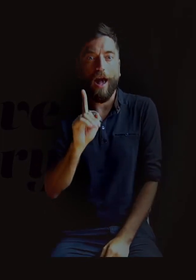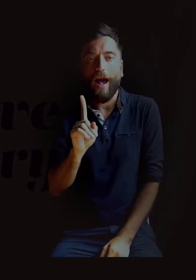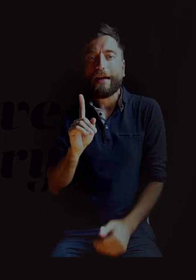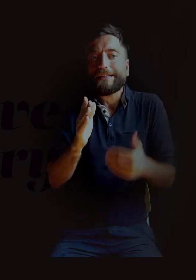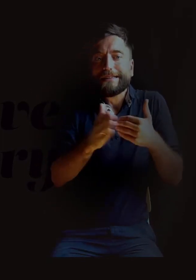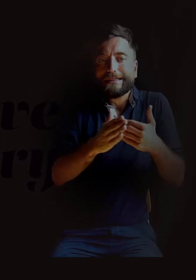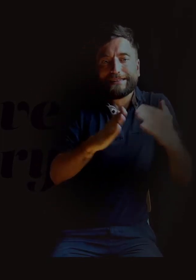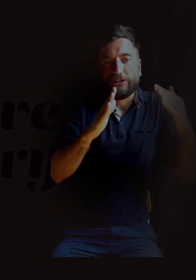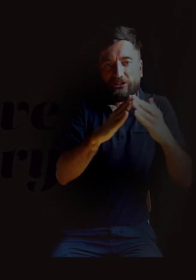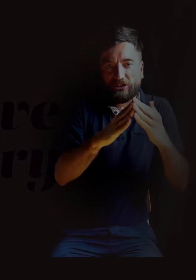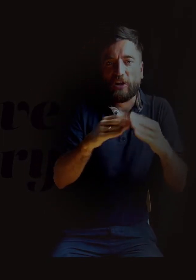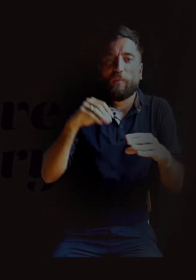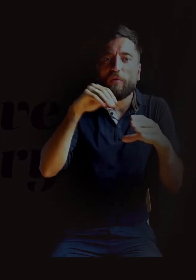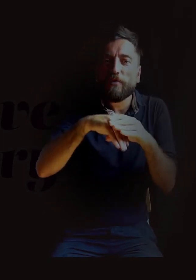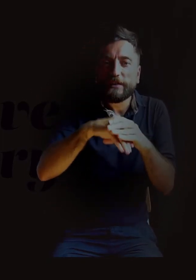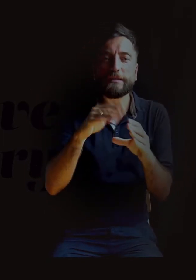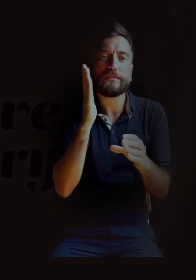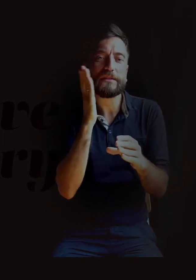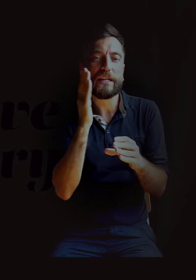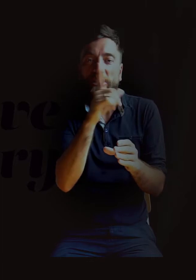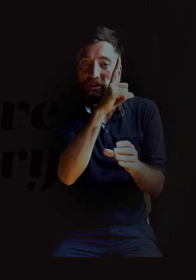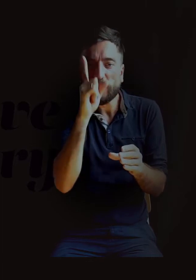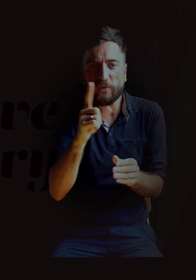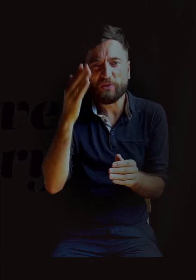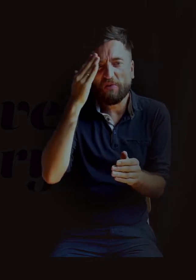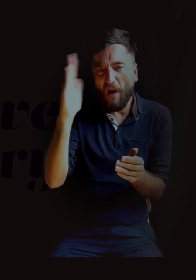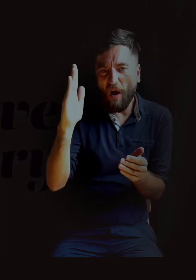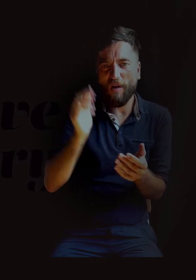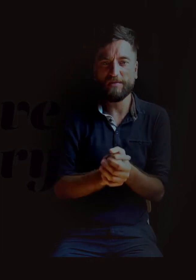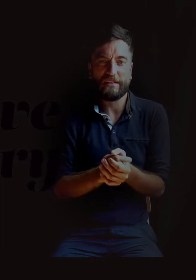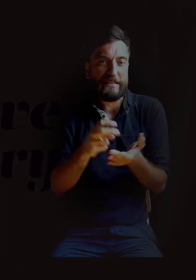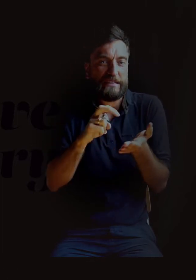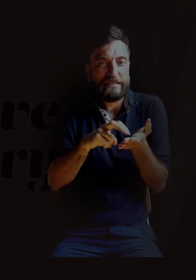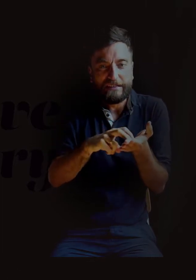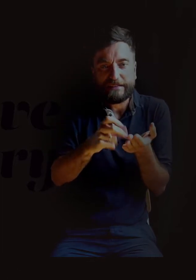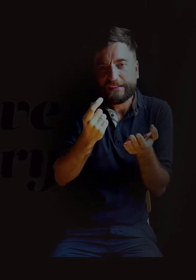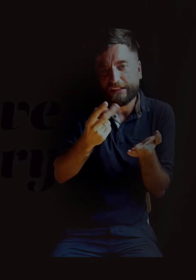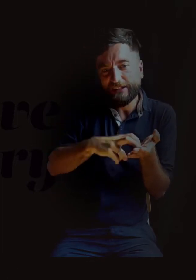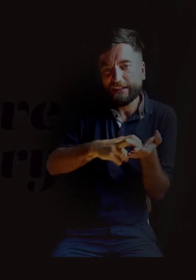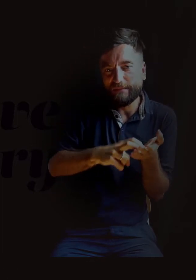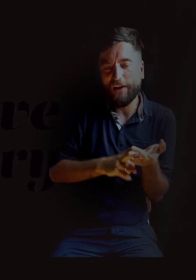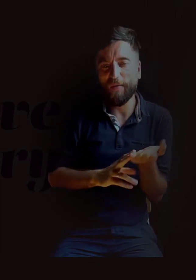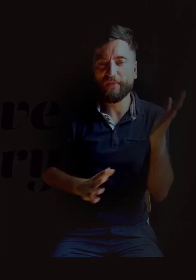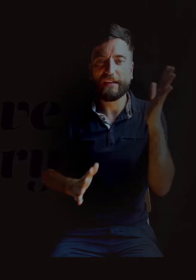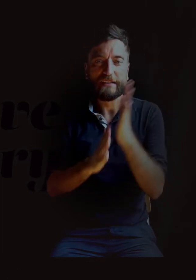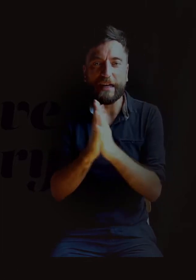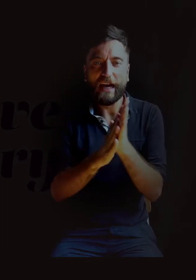pobliżu był zasiedlony taki Pekin, dom, w którym mieszkali jacyś ludzie. I sam las i te